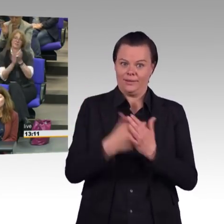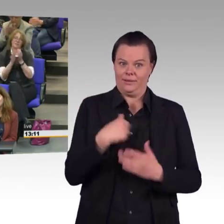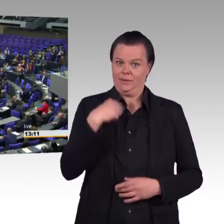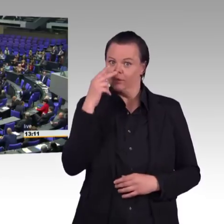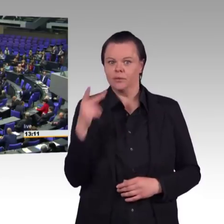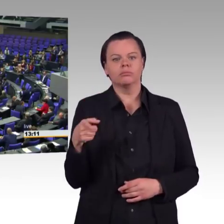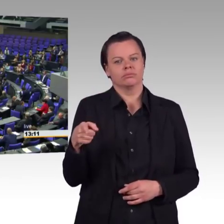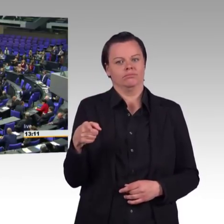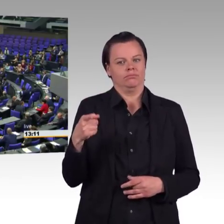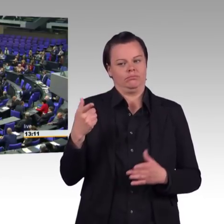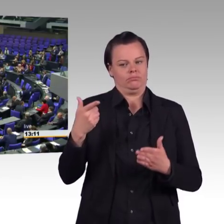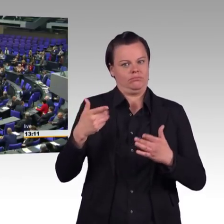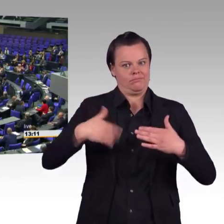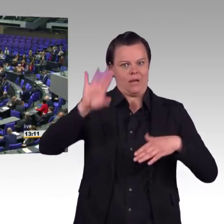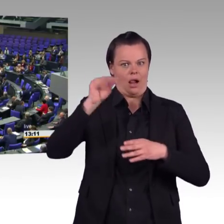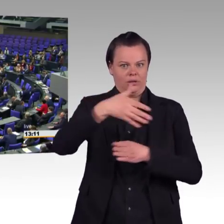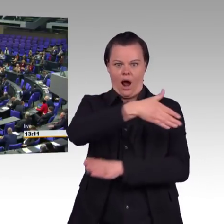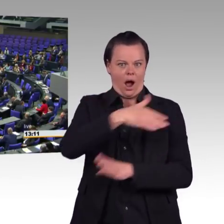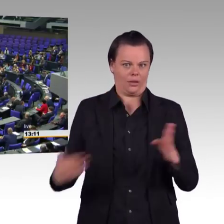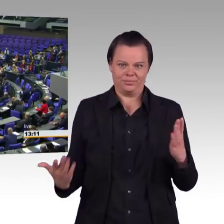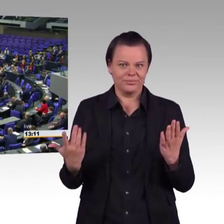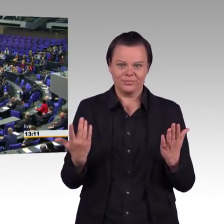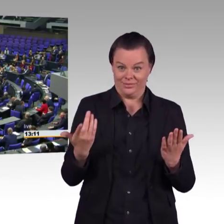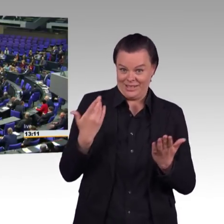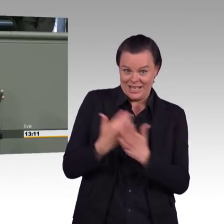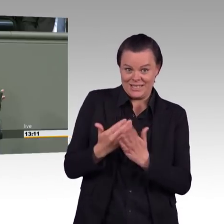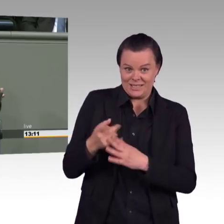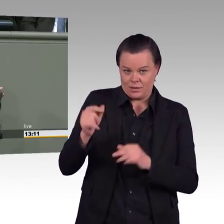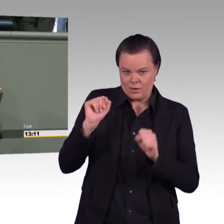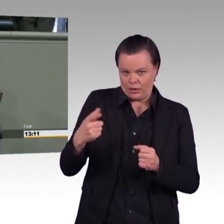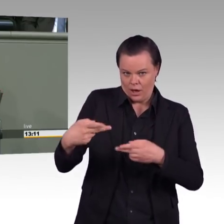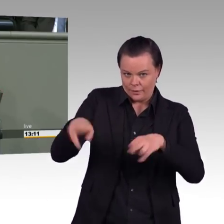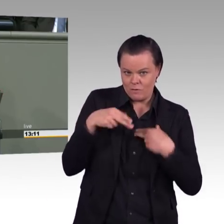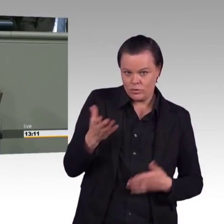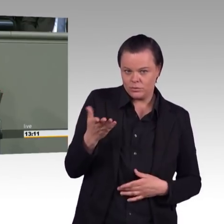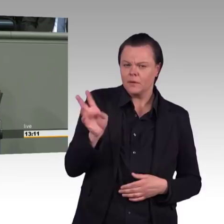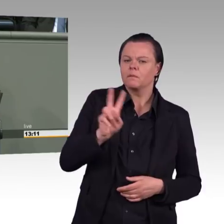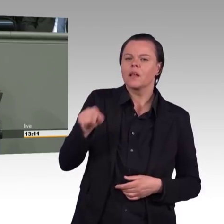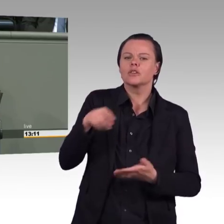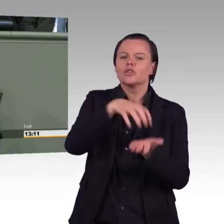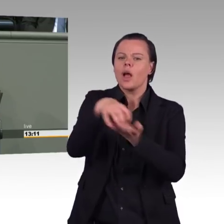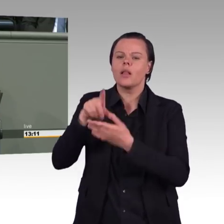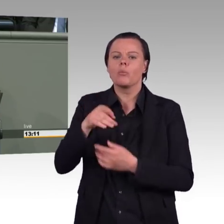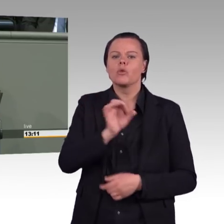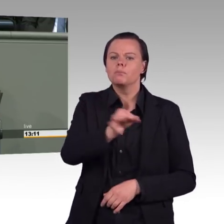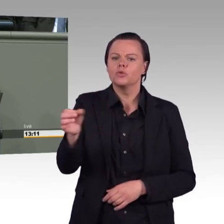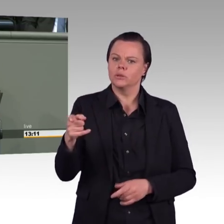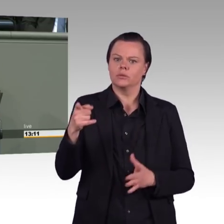Also, die Verantwortung, das haben Sie gerade selbst richtig festgestellt, tragen zur Hälfte die Politik, und das sind meistens auch Sie